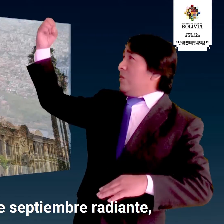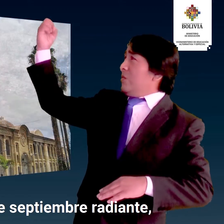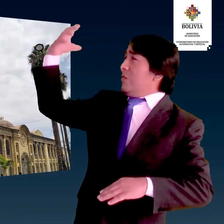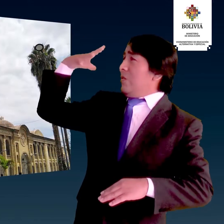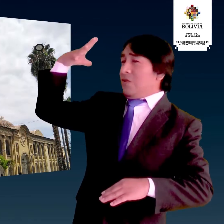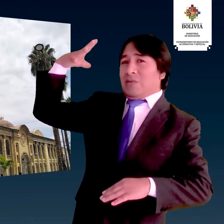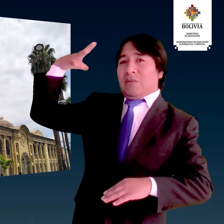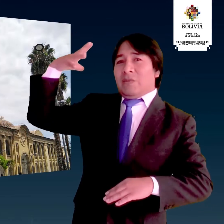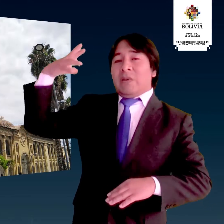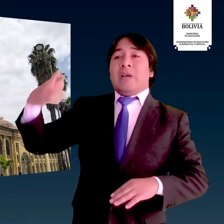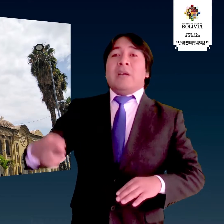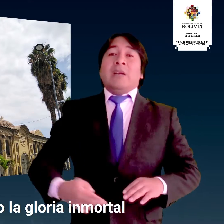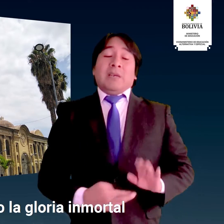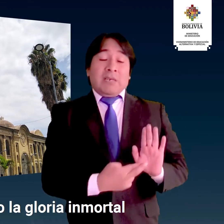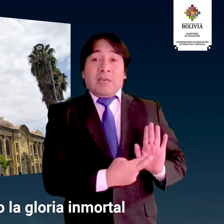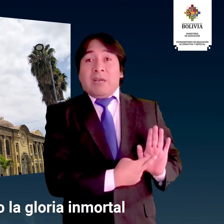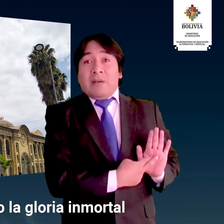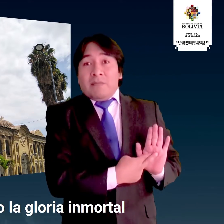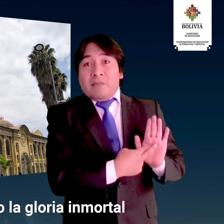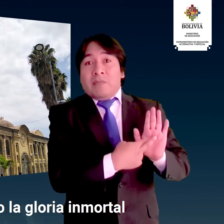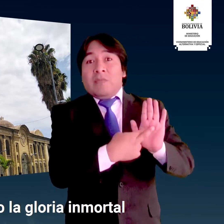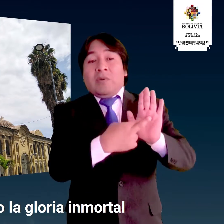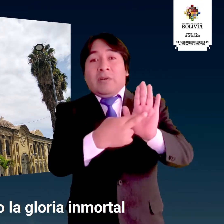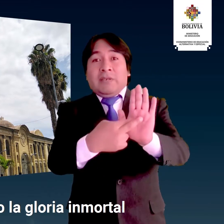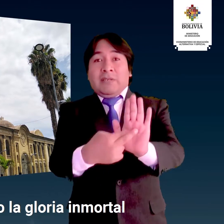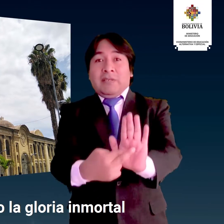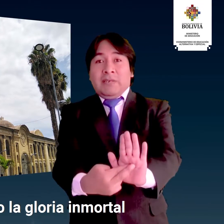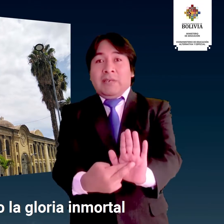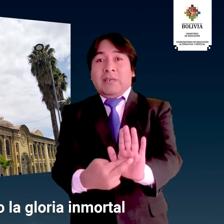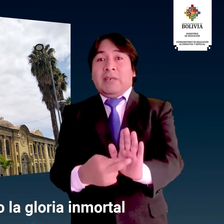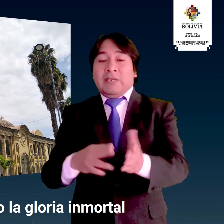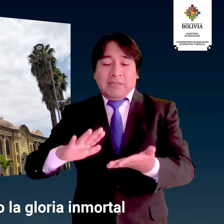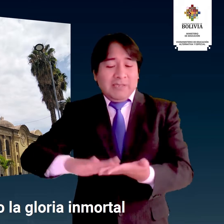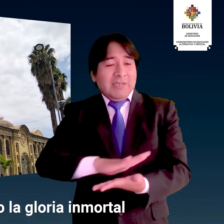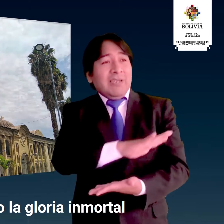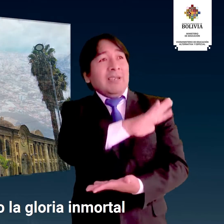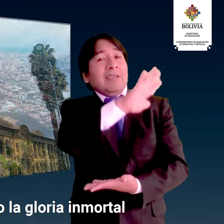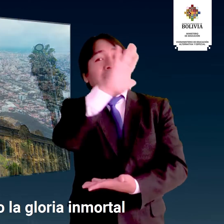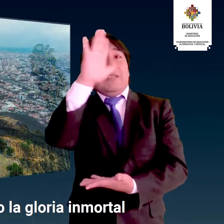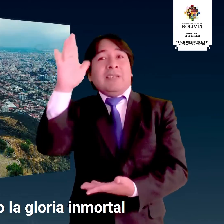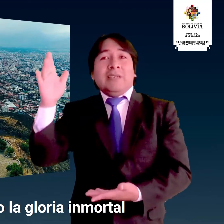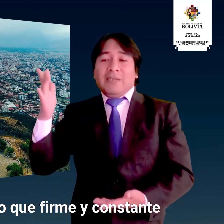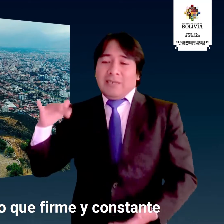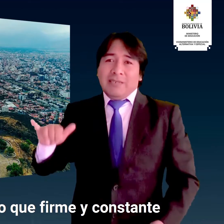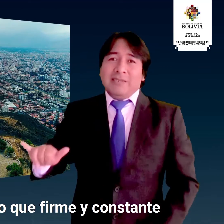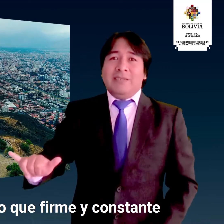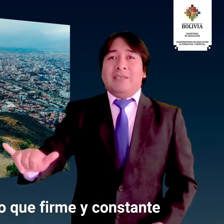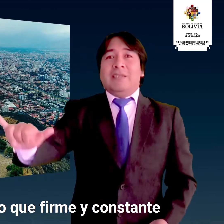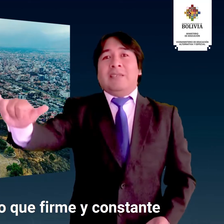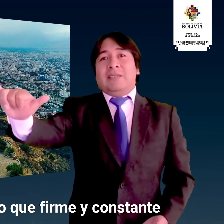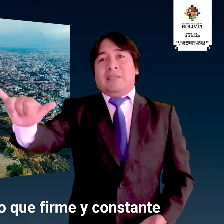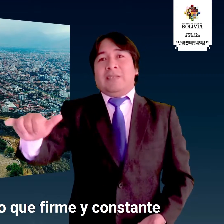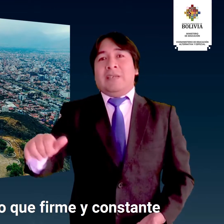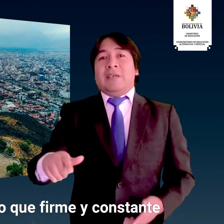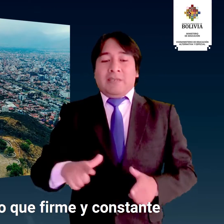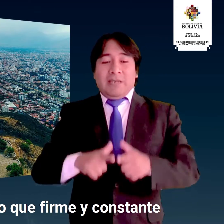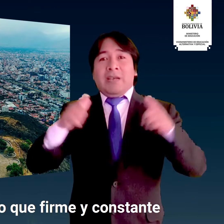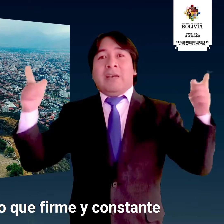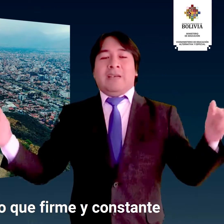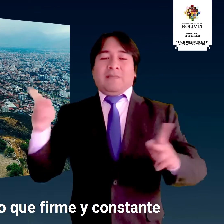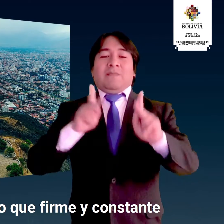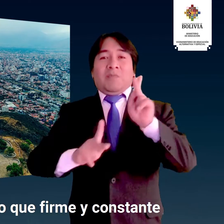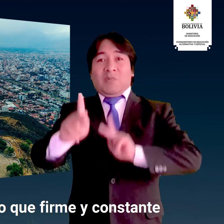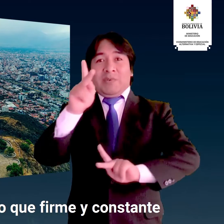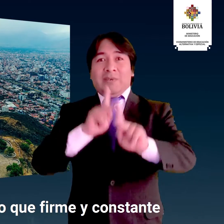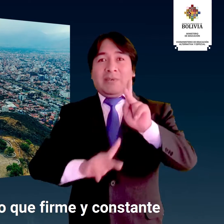El gran pueblo